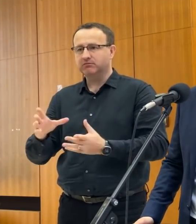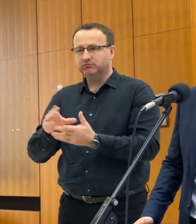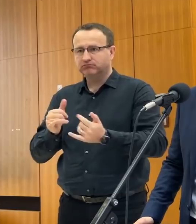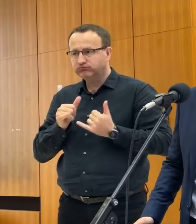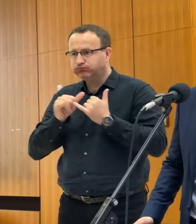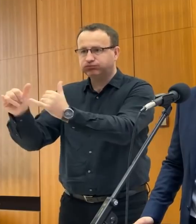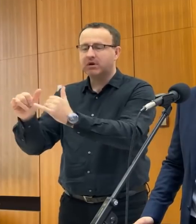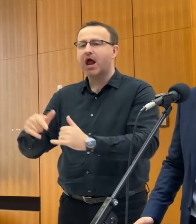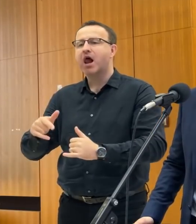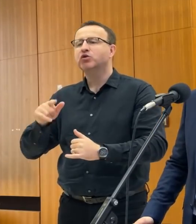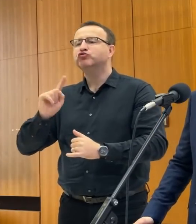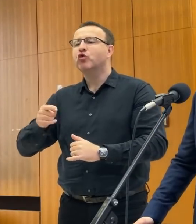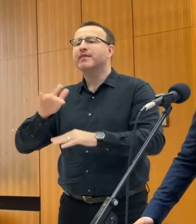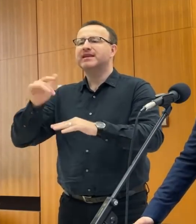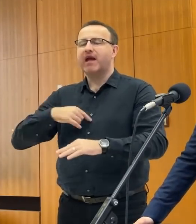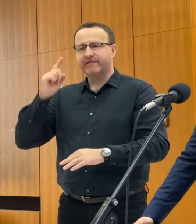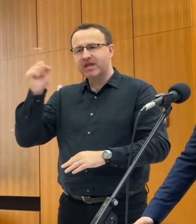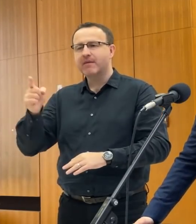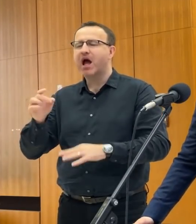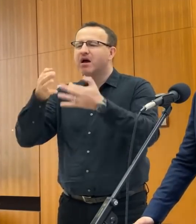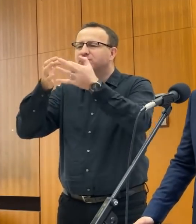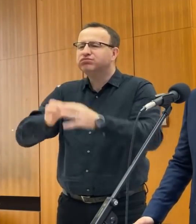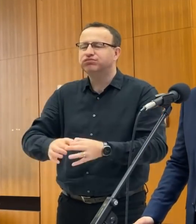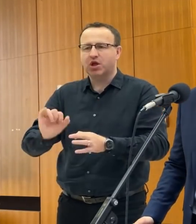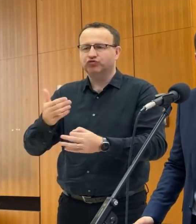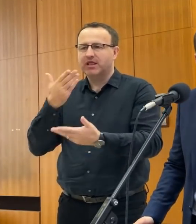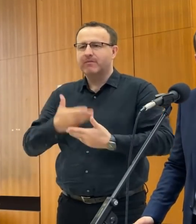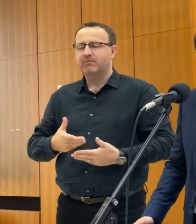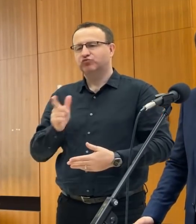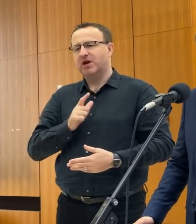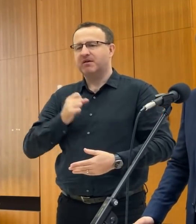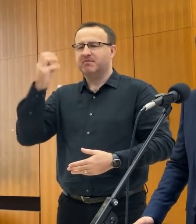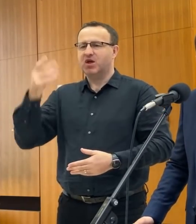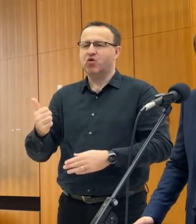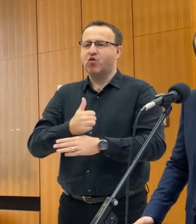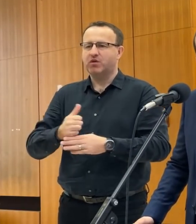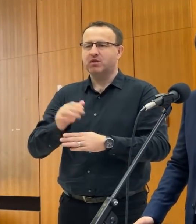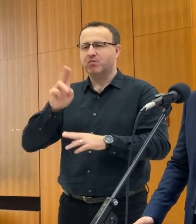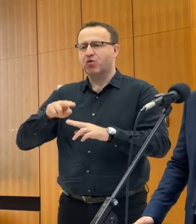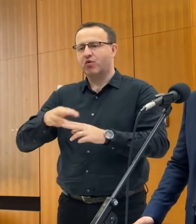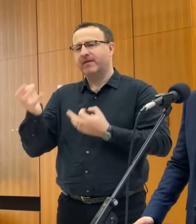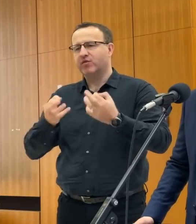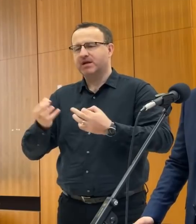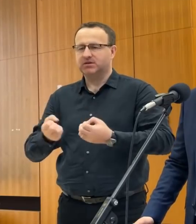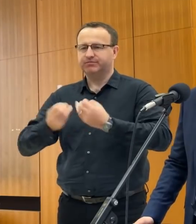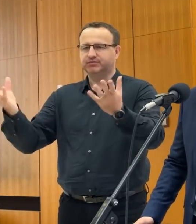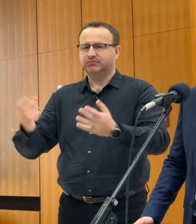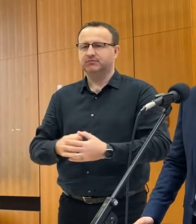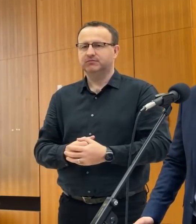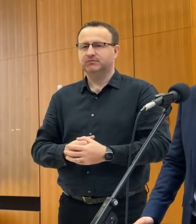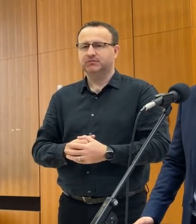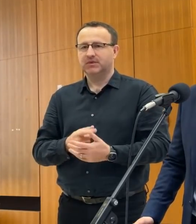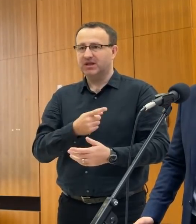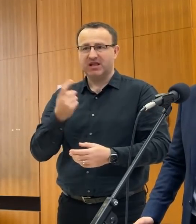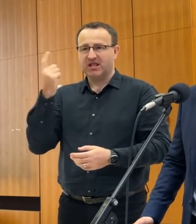nemám detaily k dispozícii. Takže predpokladám, že pár hodín a budeme vedieť poskytnúť aj ďalšie informácie. A v